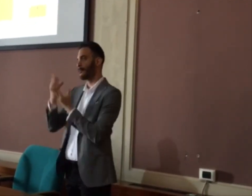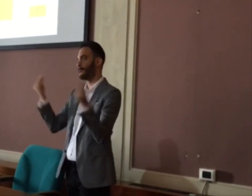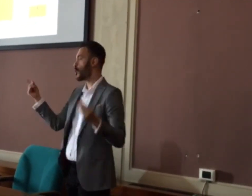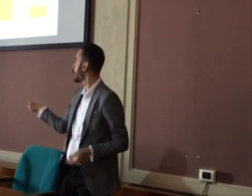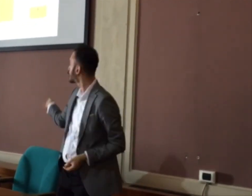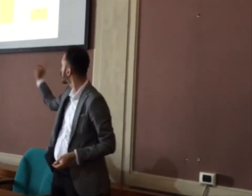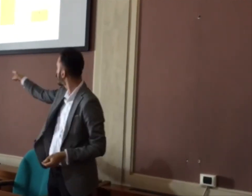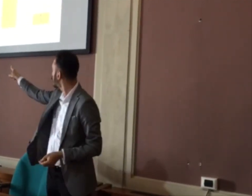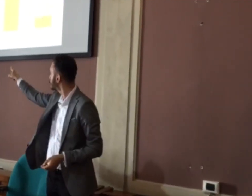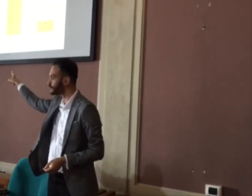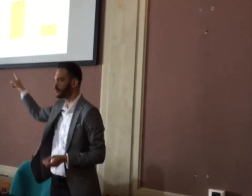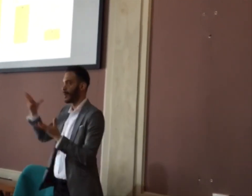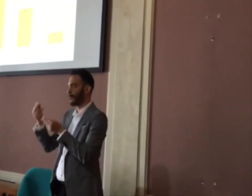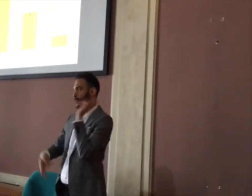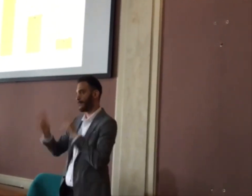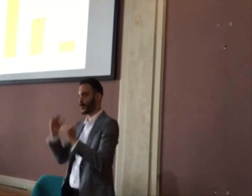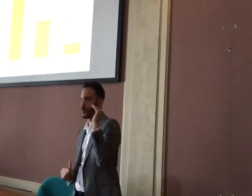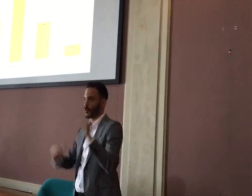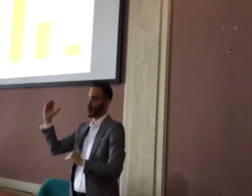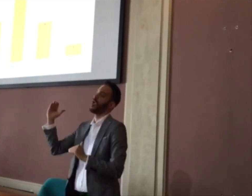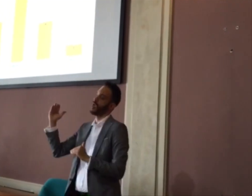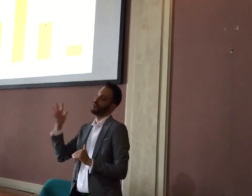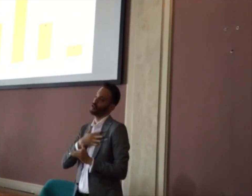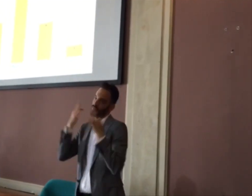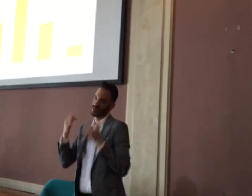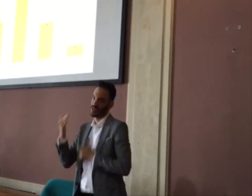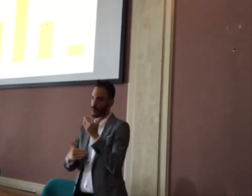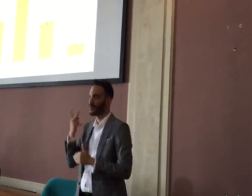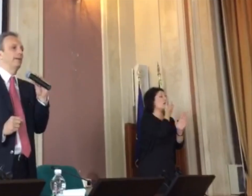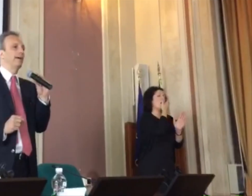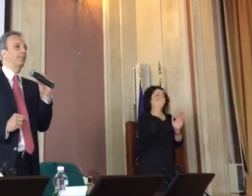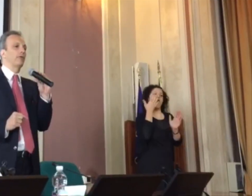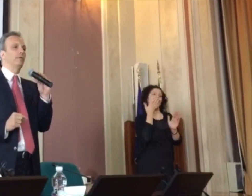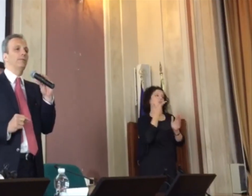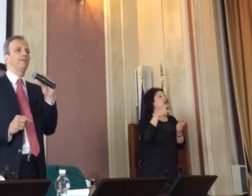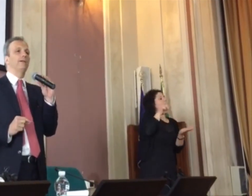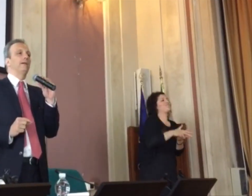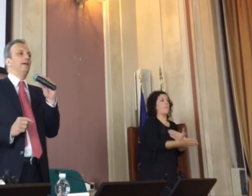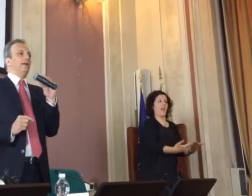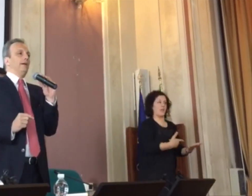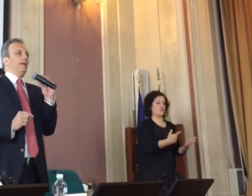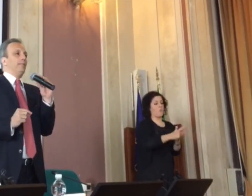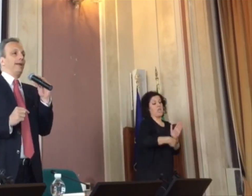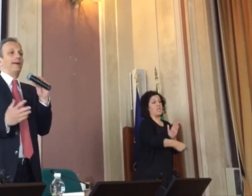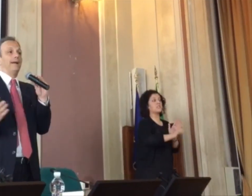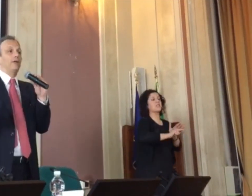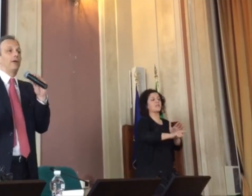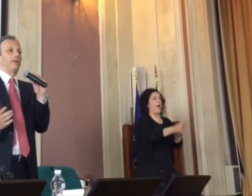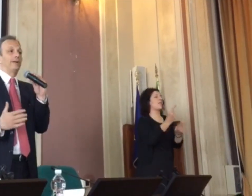dato. Molti studenti hanno risposto abbastanza. ...di prossimi mesi perché io credo sia